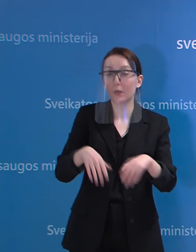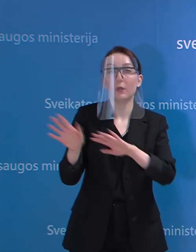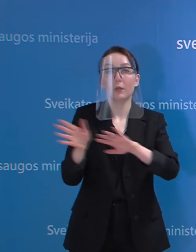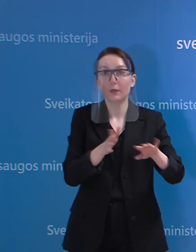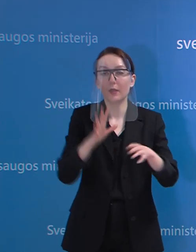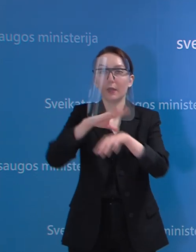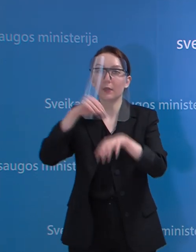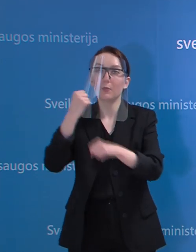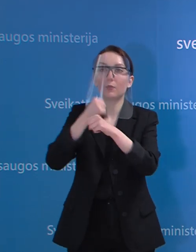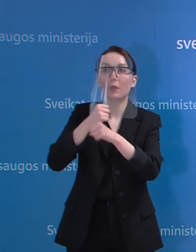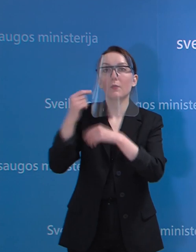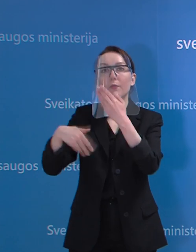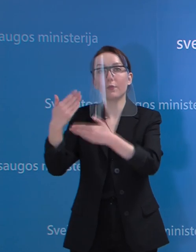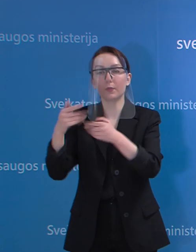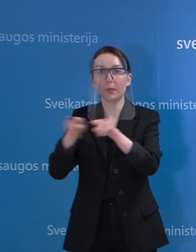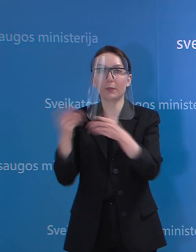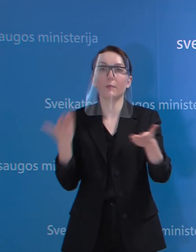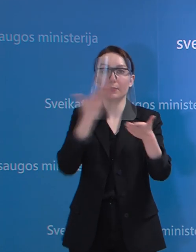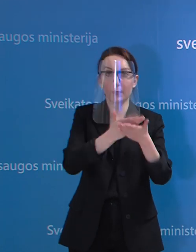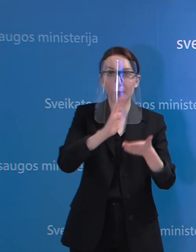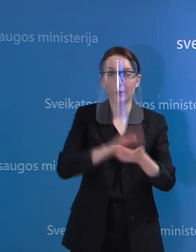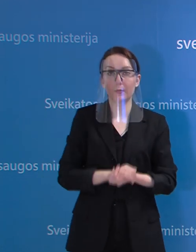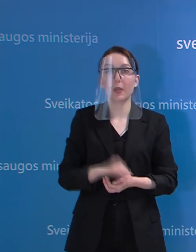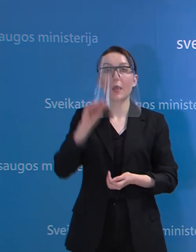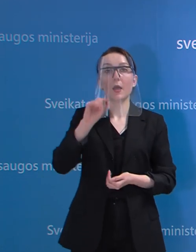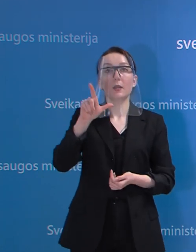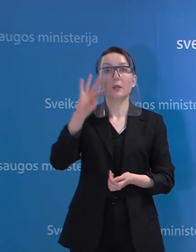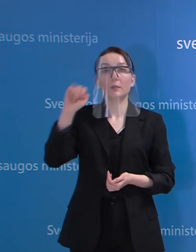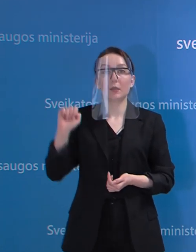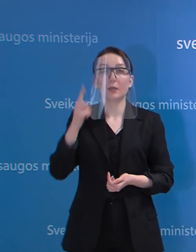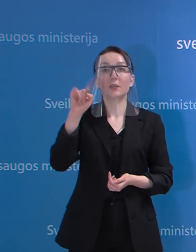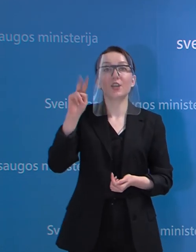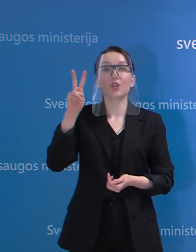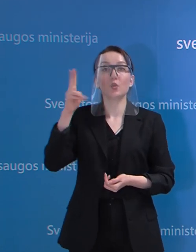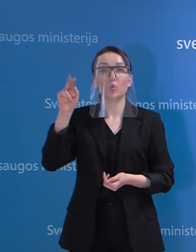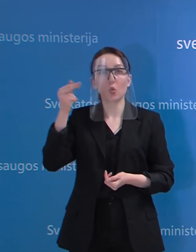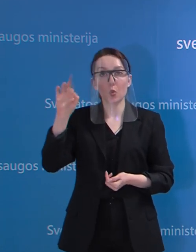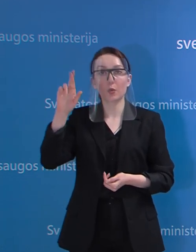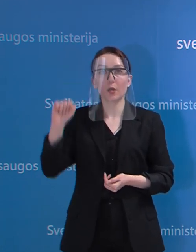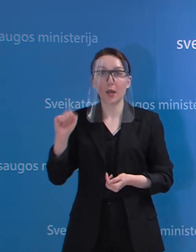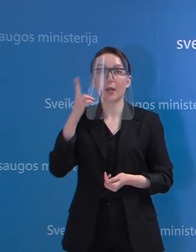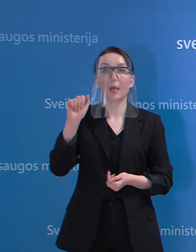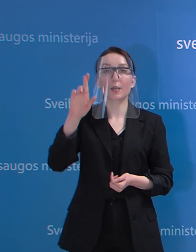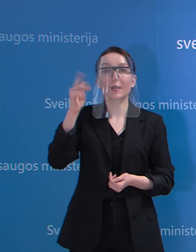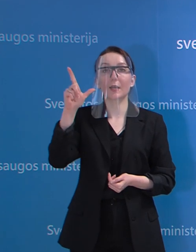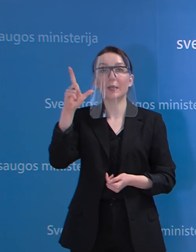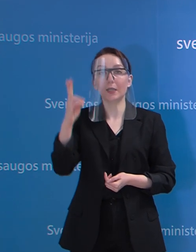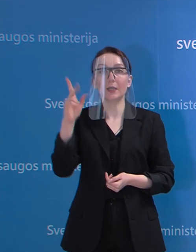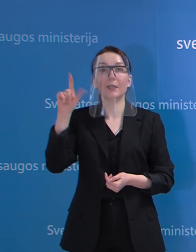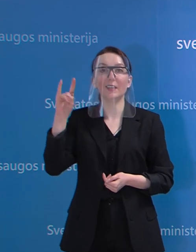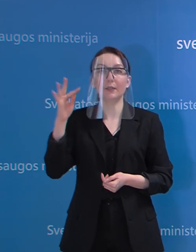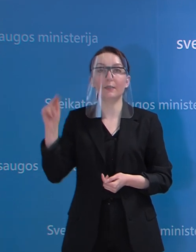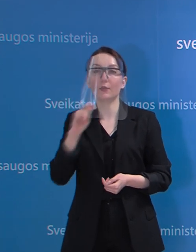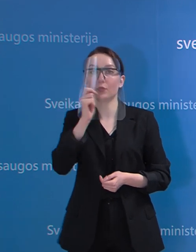ir dėl Seimo darbo organizavimo. Elta, Dainora Karklytė klausė. Ar bus išduodami leidimai įmonėms gaminti dezinfekcinį